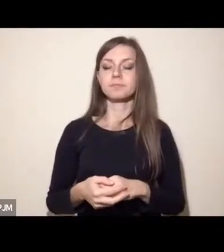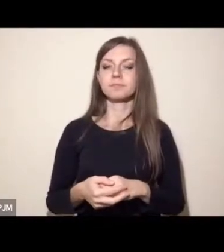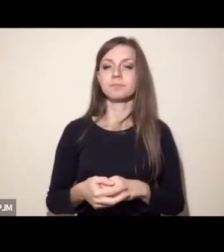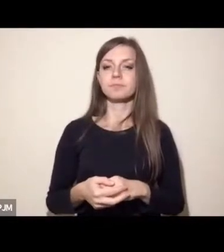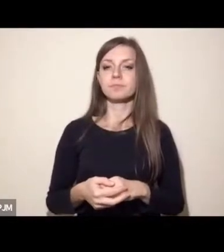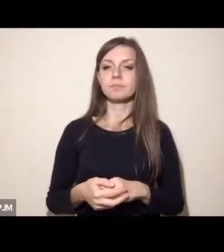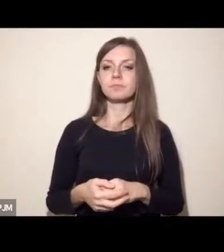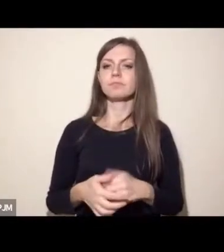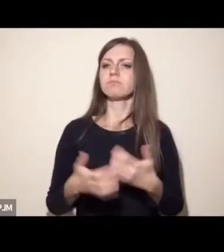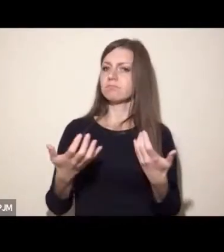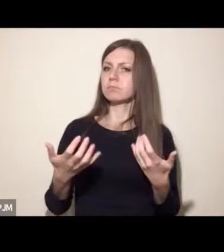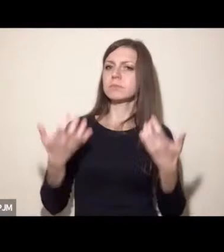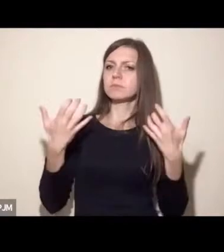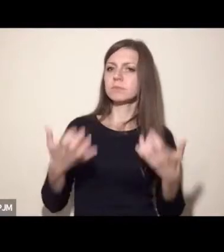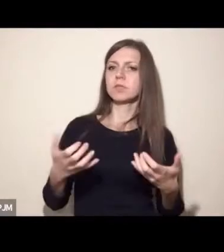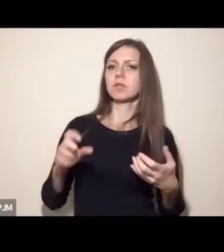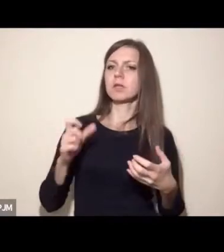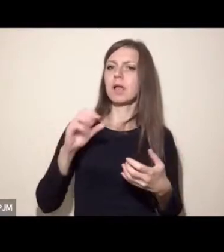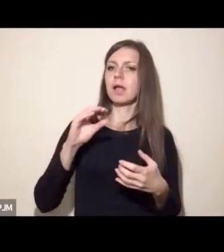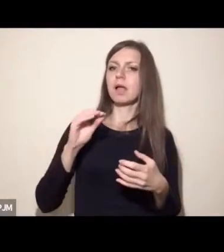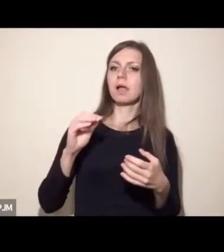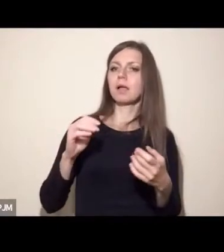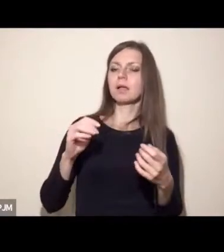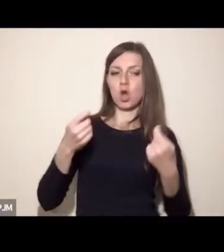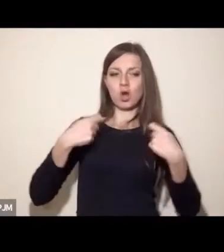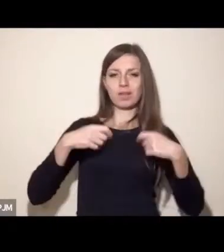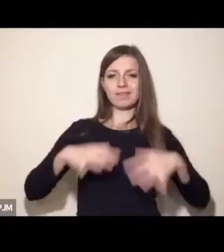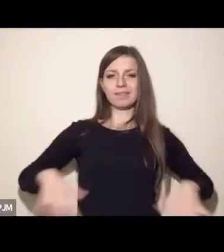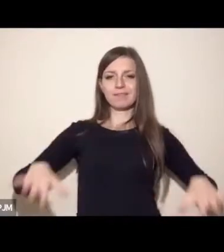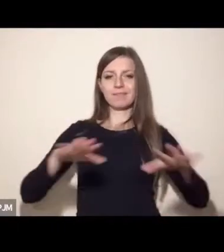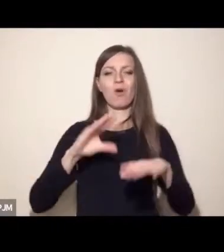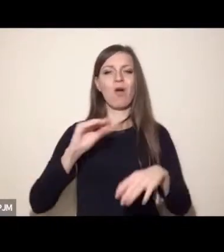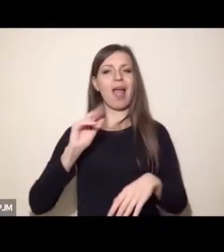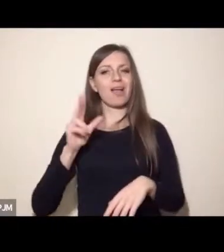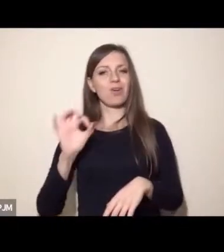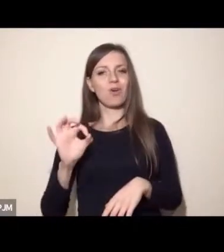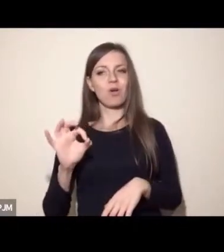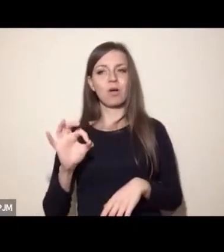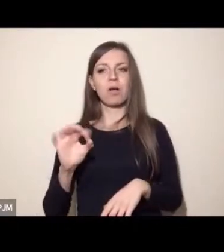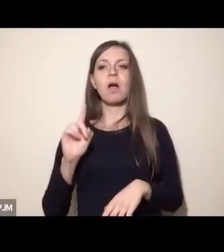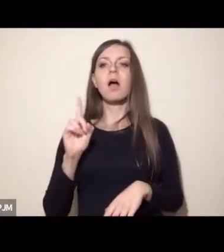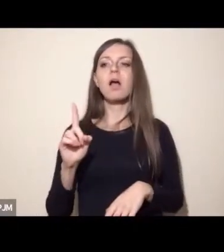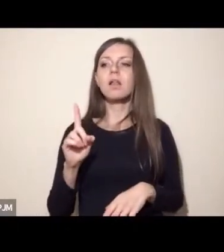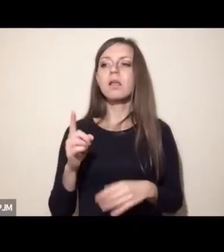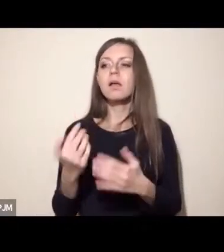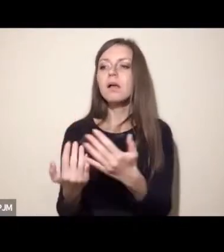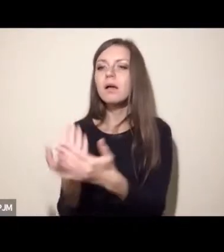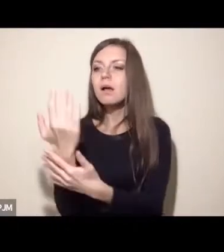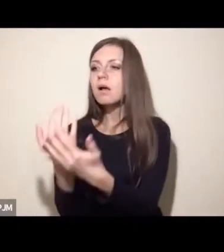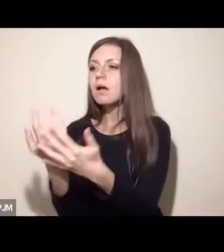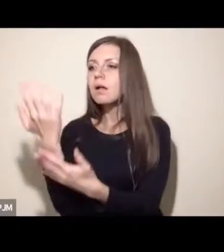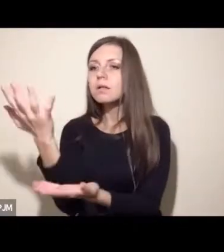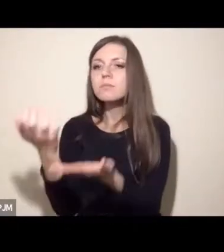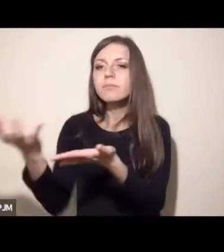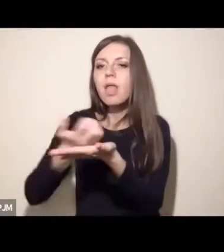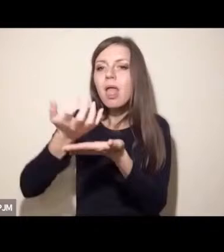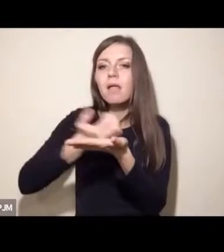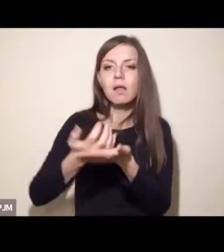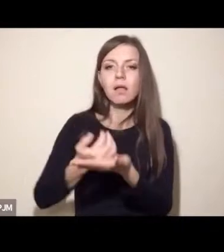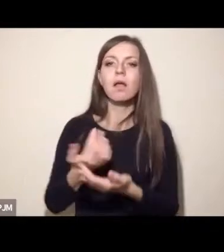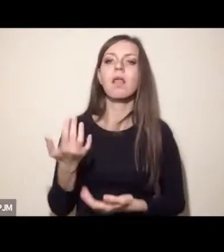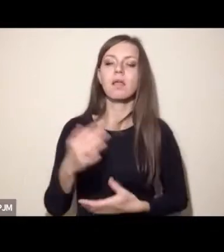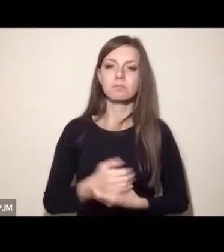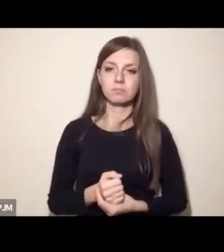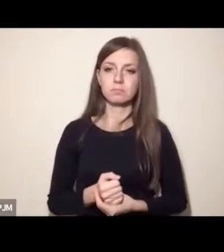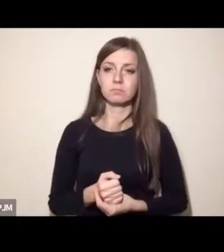ekologicznego jakiegoś agrorolnictwa zniechęcały ich niskie plony względem relatywnie